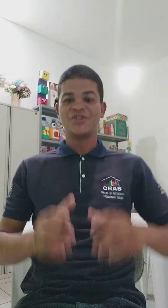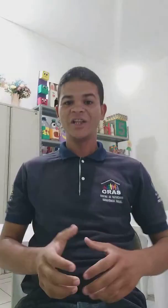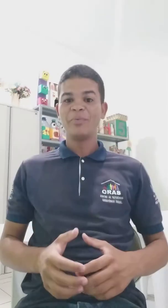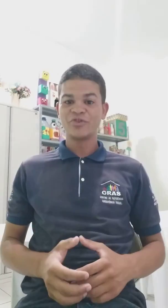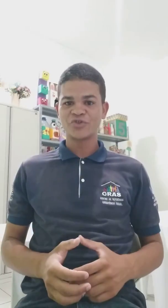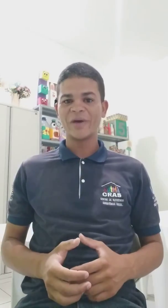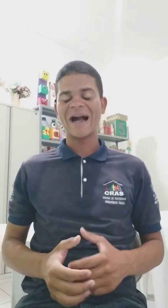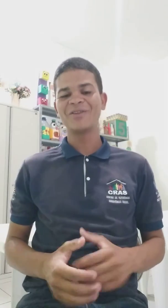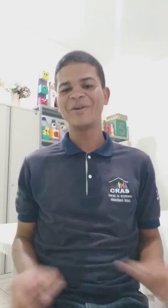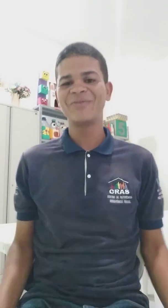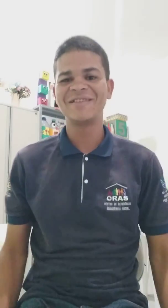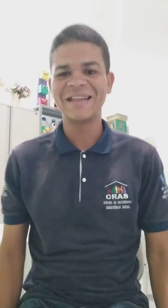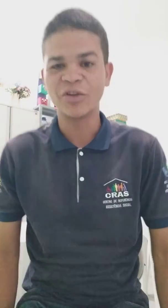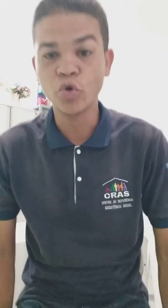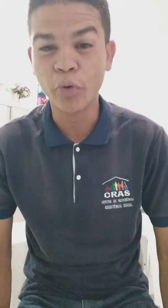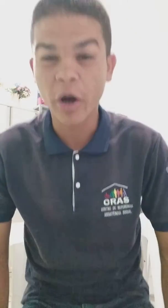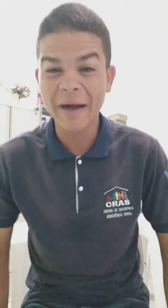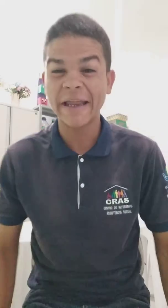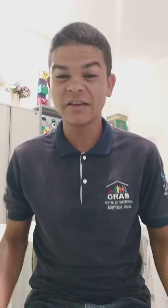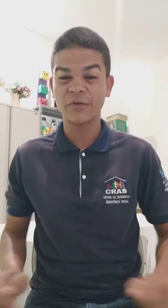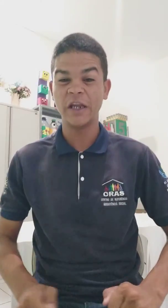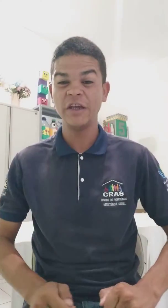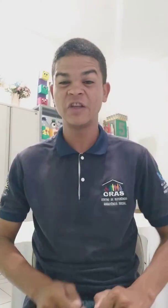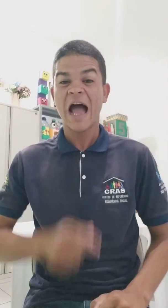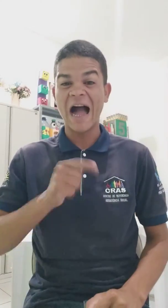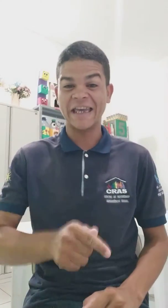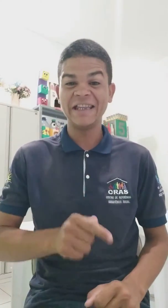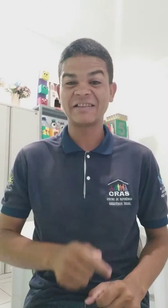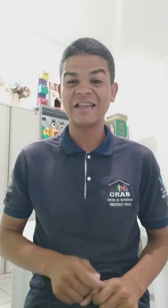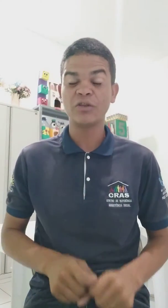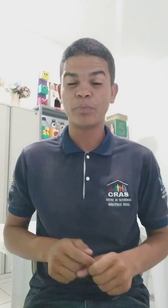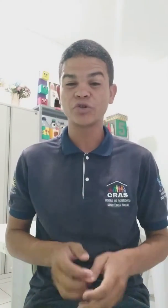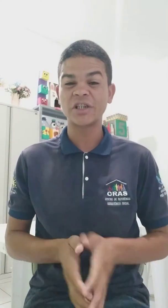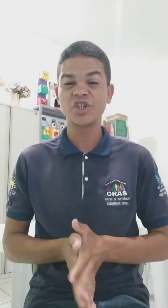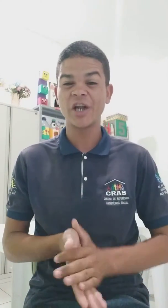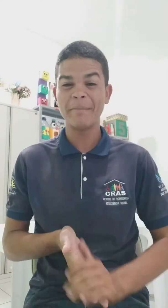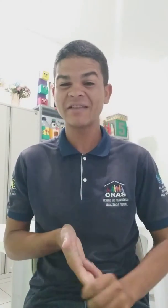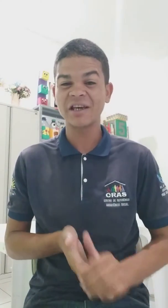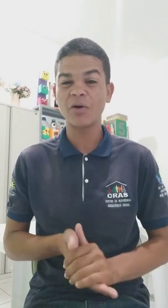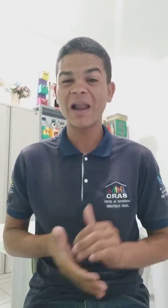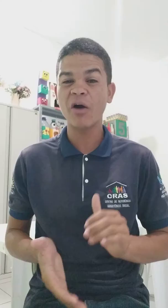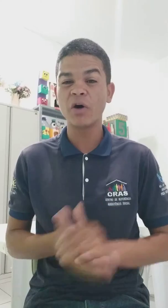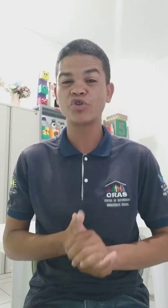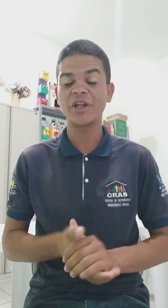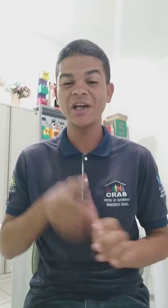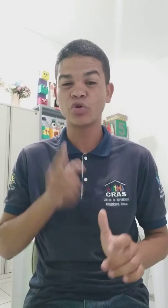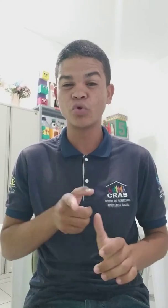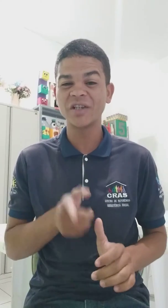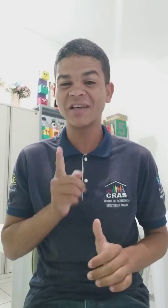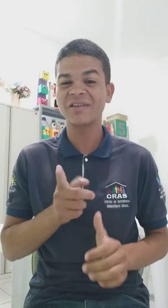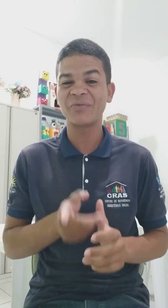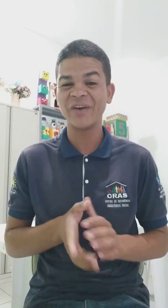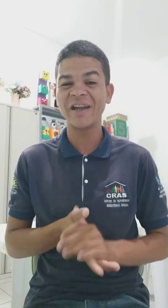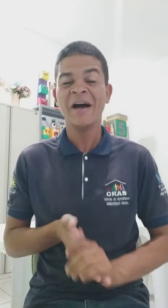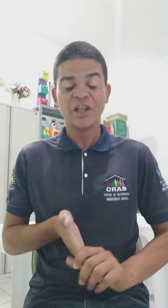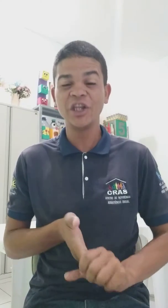Bom dia, eu sou o Ricardo Brito, visitador do programa Criança Feliz aqui na cidade do Poço da Tristeira, Médio Sertão, Alagoa, hoje é dia 12, terça-feira de